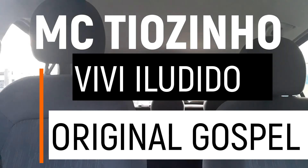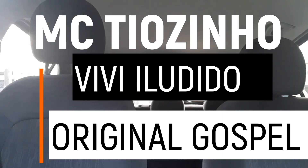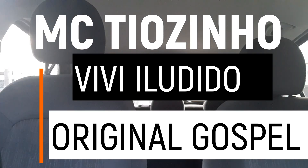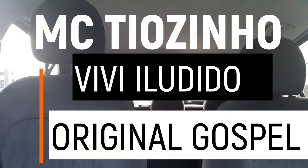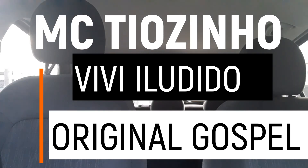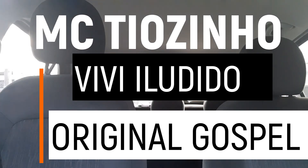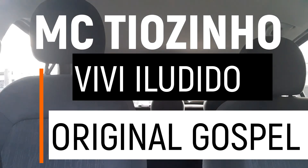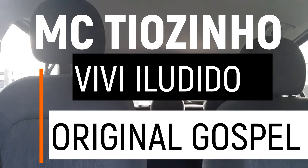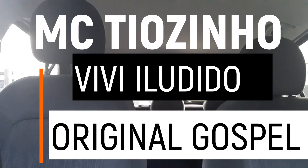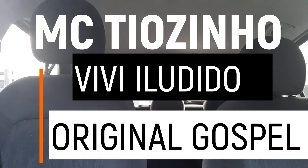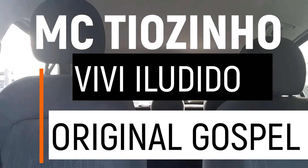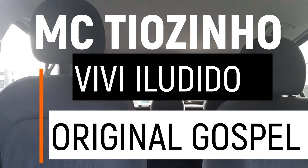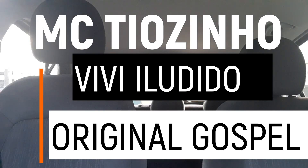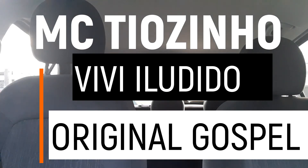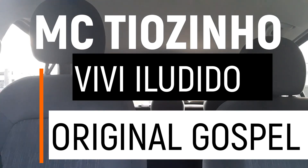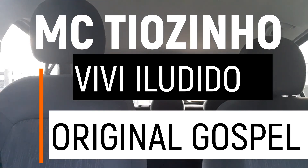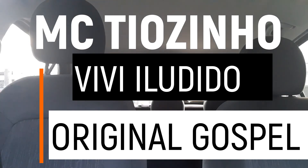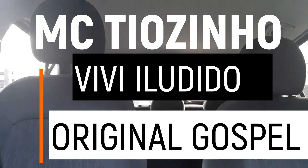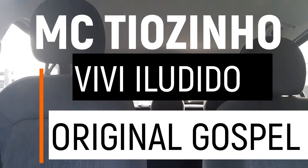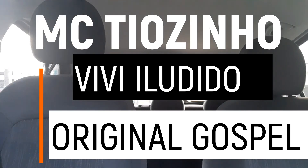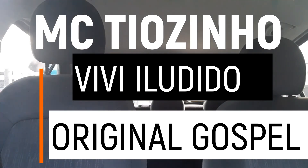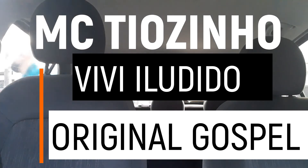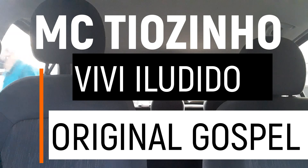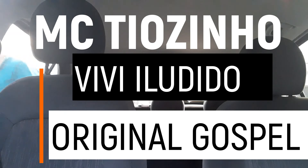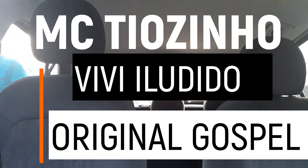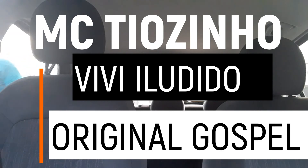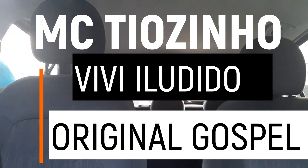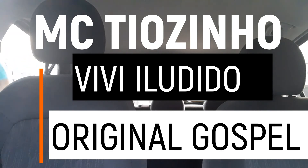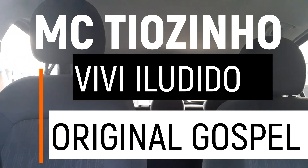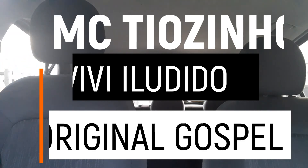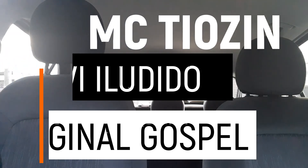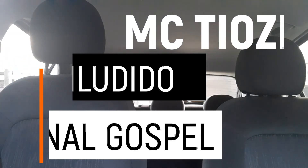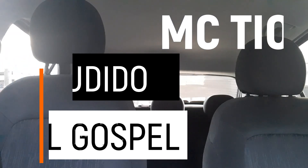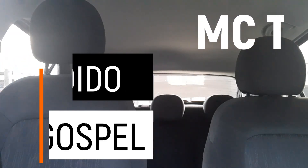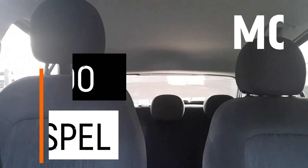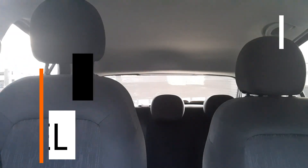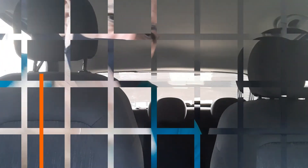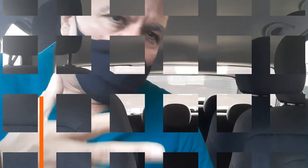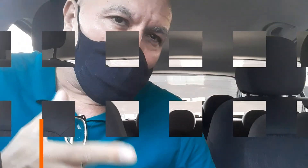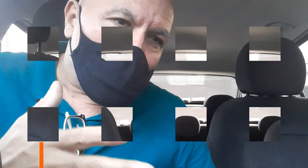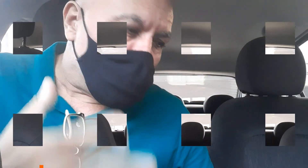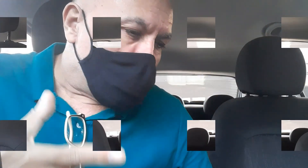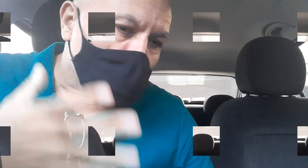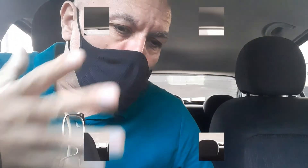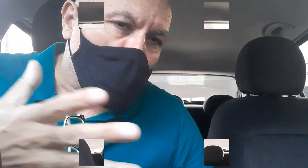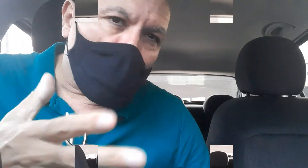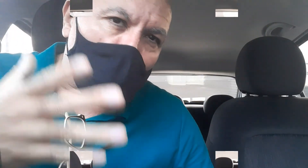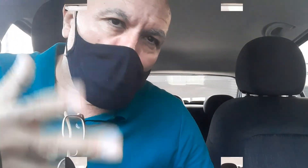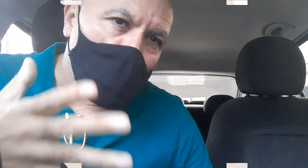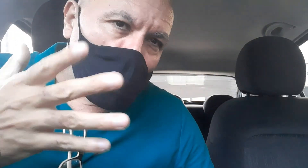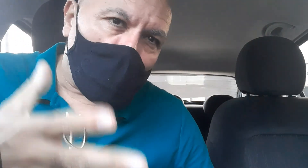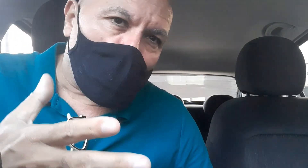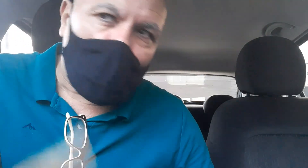perdi iludido, mas hoje, com Jesus,